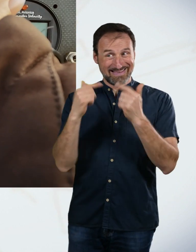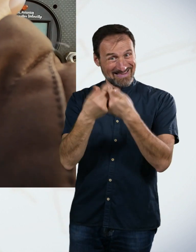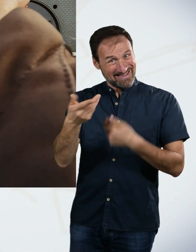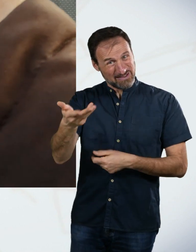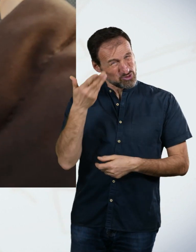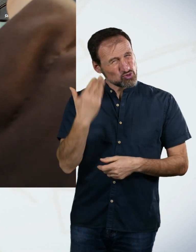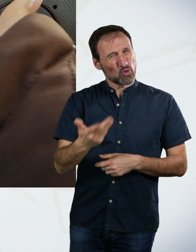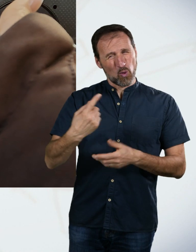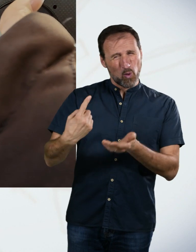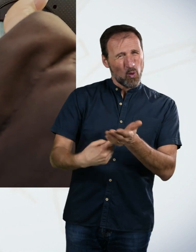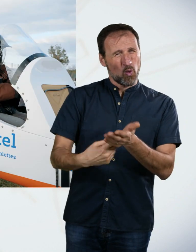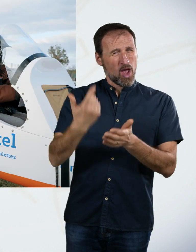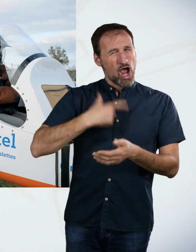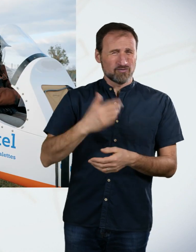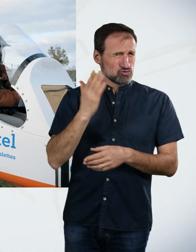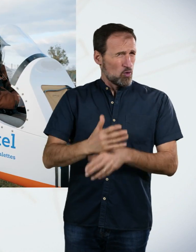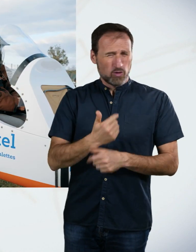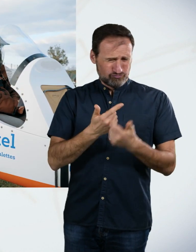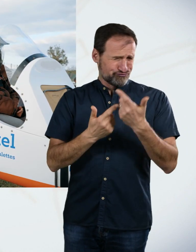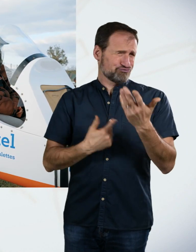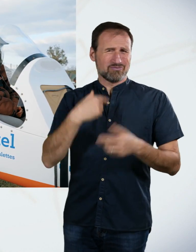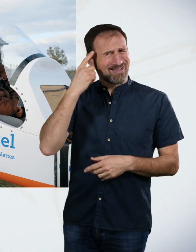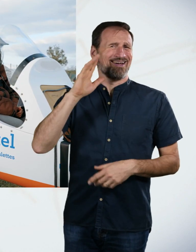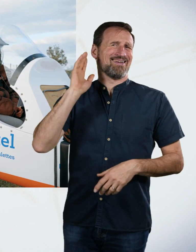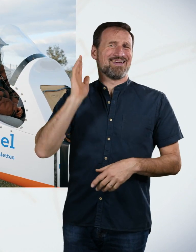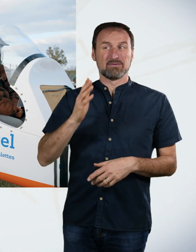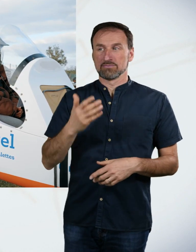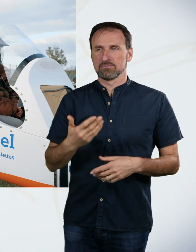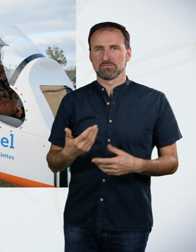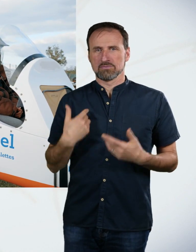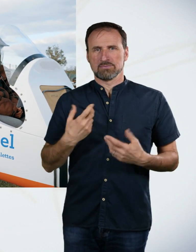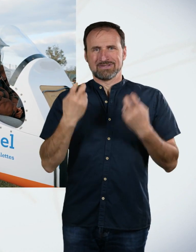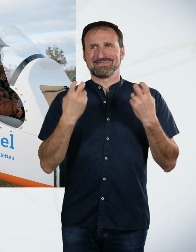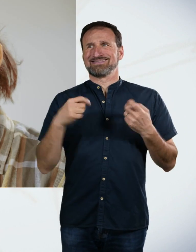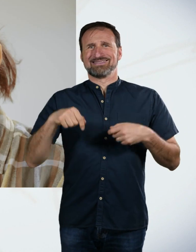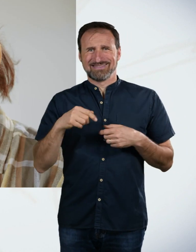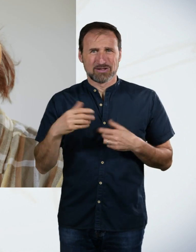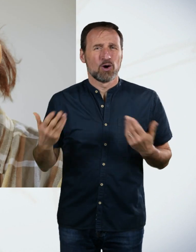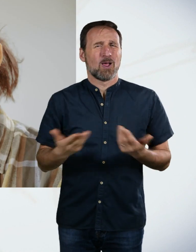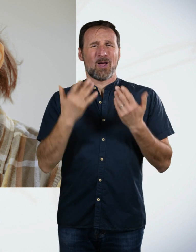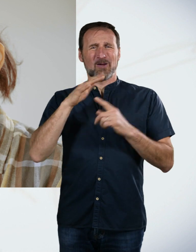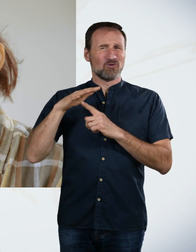sitzt du da in diesem Ultraleichtflugzeug, siehst noch die Pferde um dich herum und willst eigentlich nur reiten.